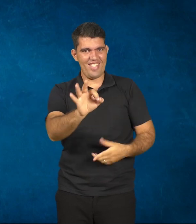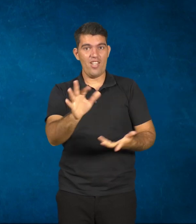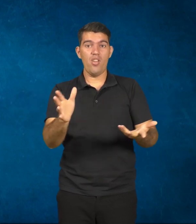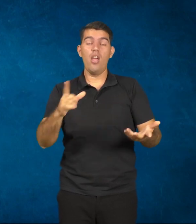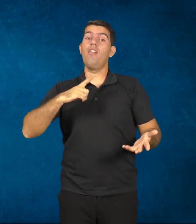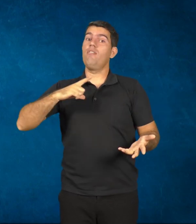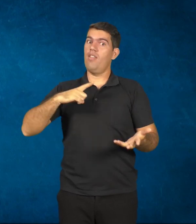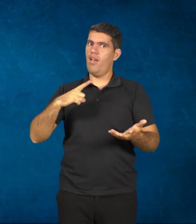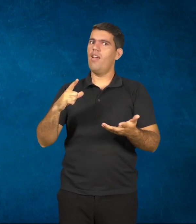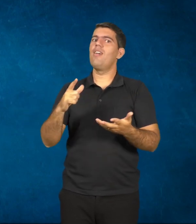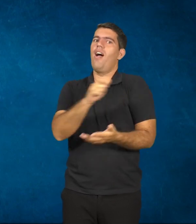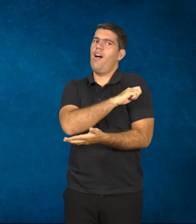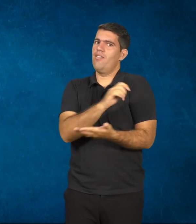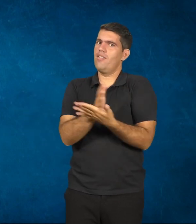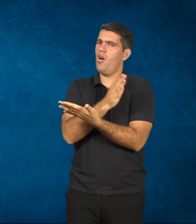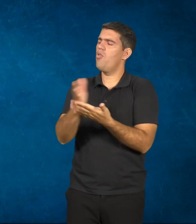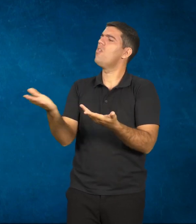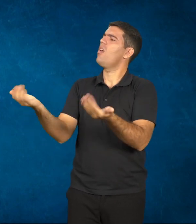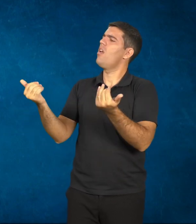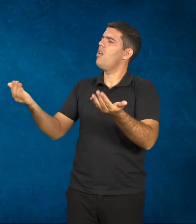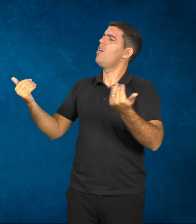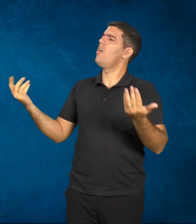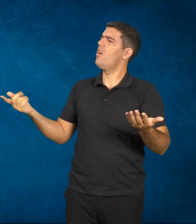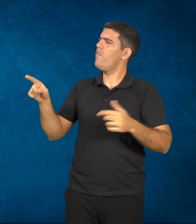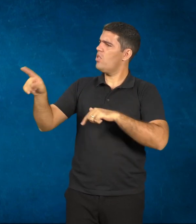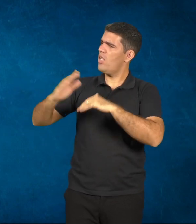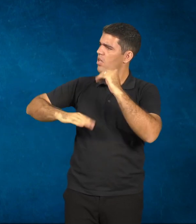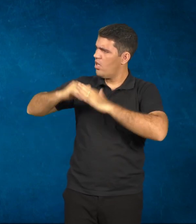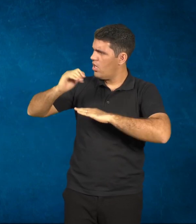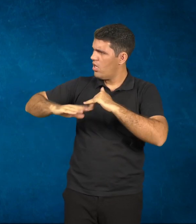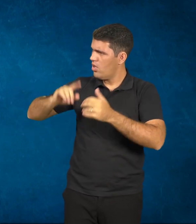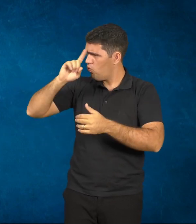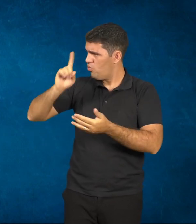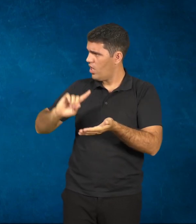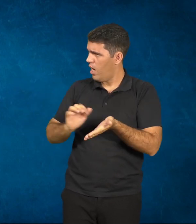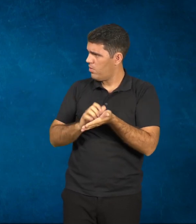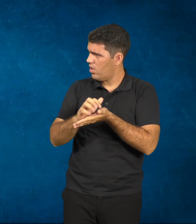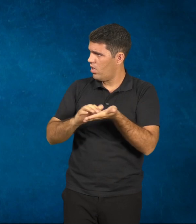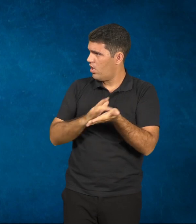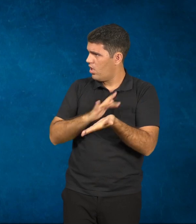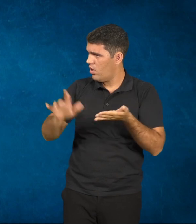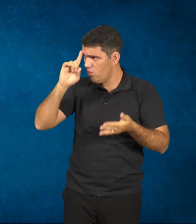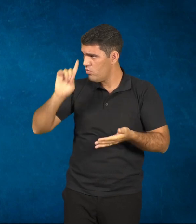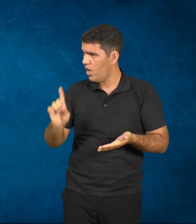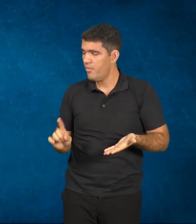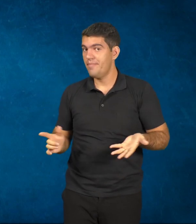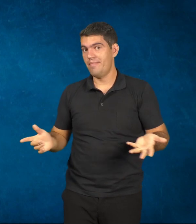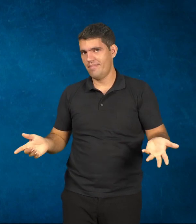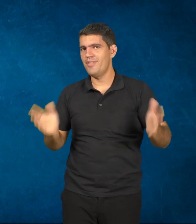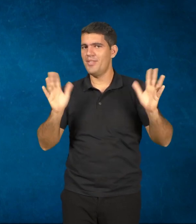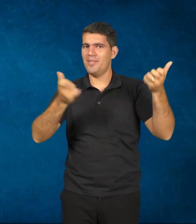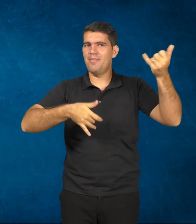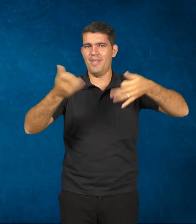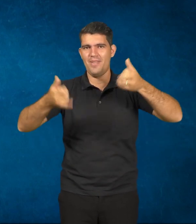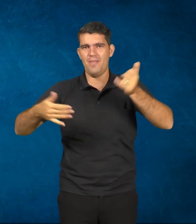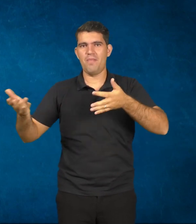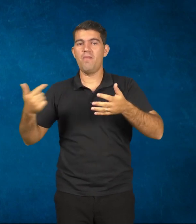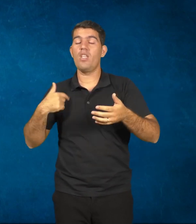cobrando mais, os professores nem sempre sendo capacitados, a gente atravessou o programa inteiro falando sobre isso, mas eu quero trazer de volta o comentário